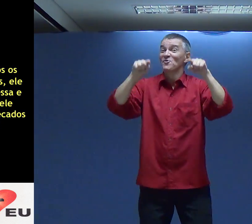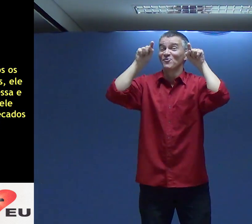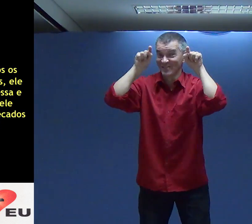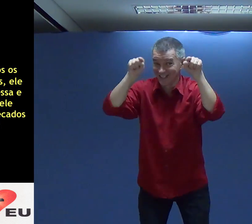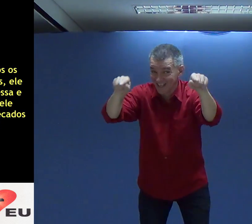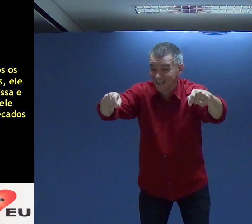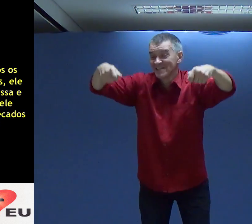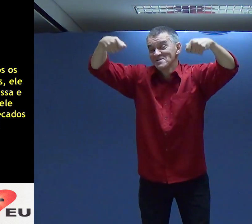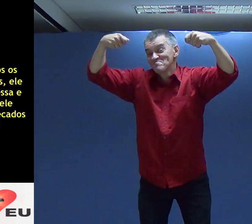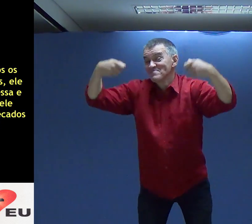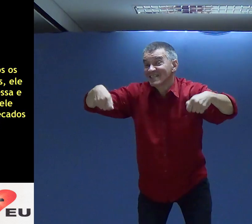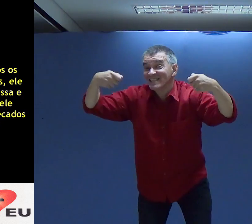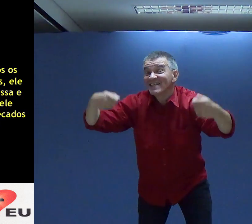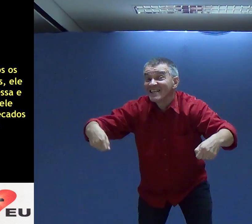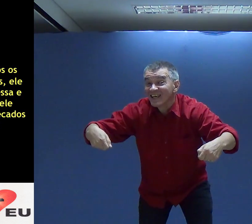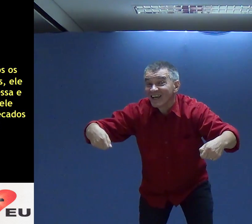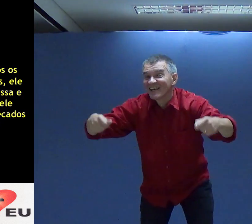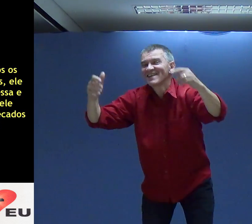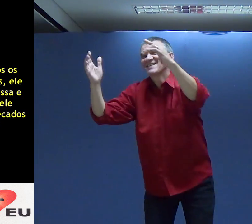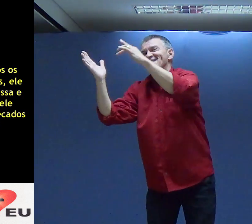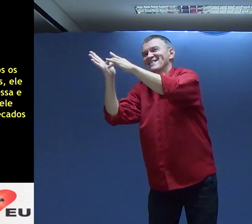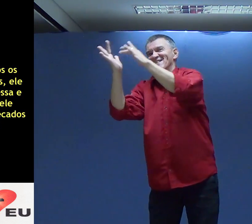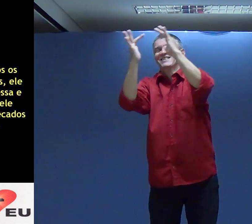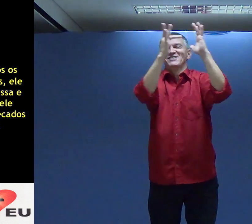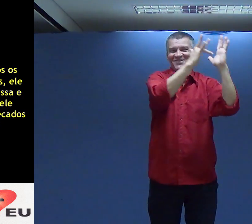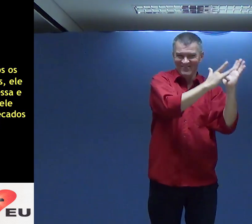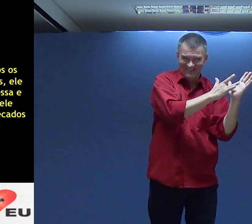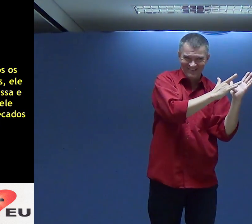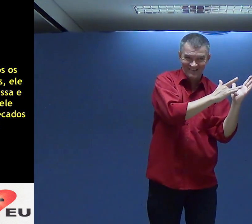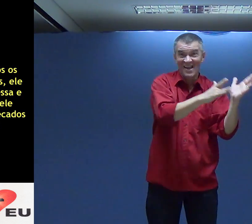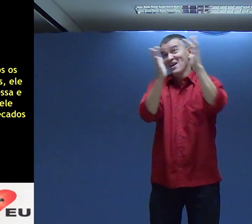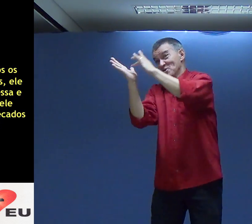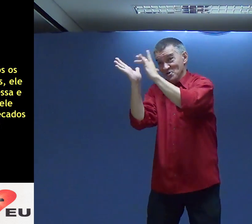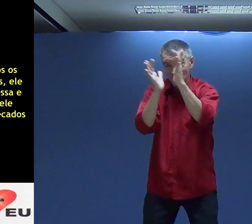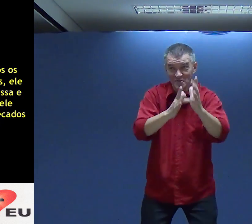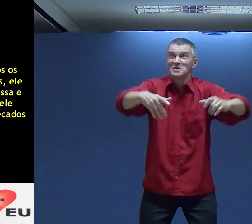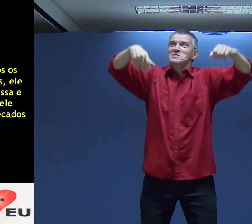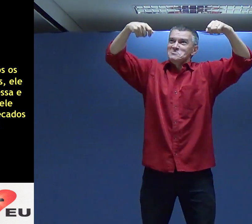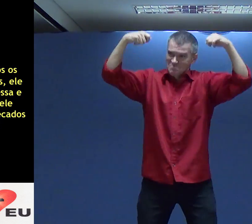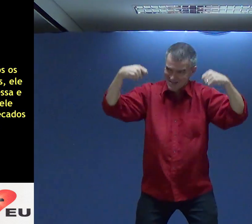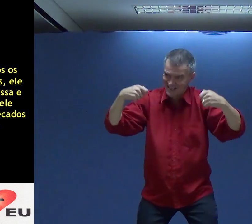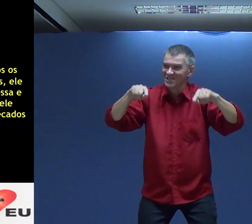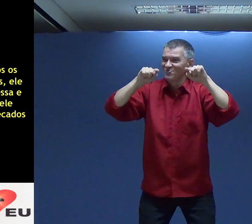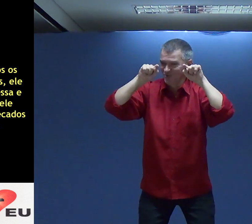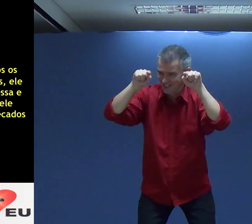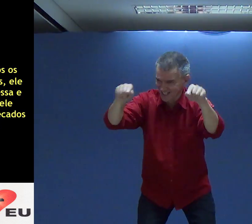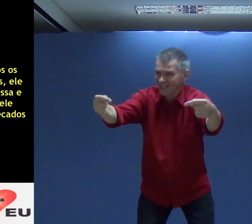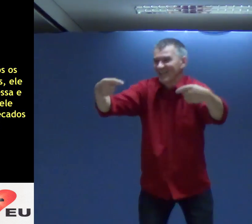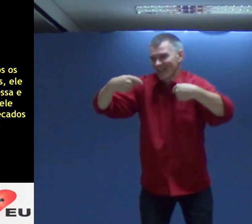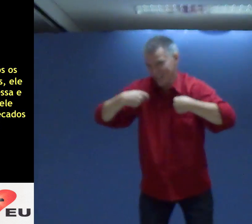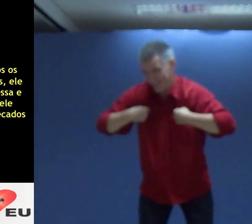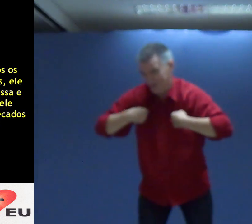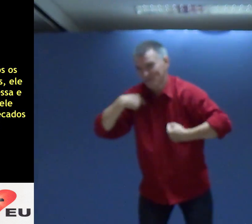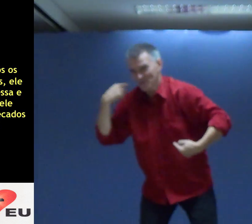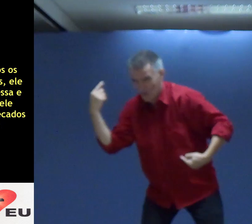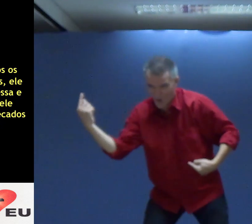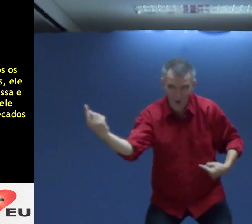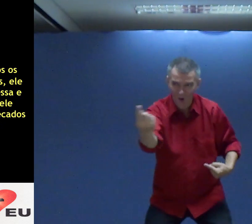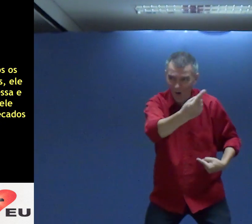E Você Precisamos De Jesus E Jesus Precisa De Você E De